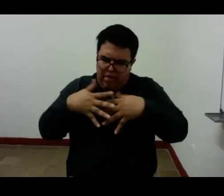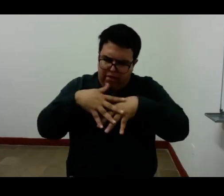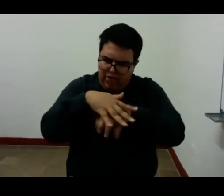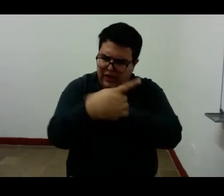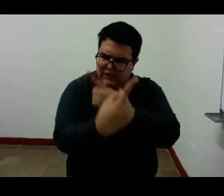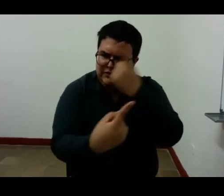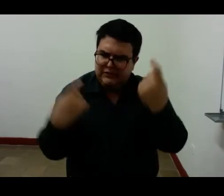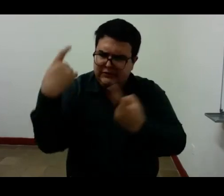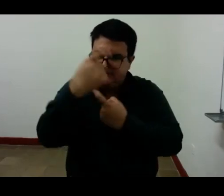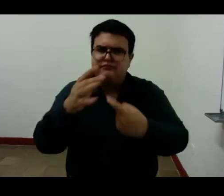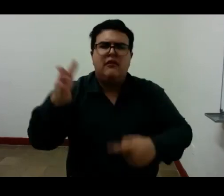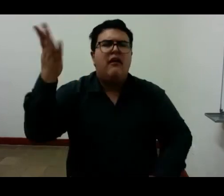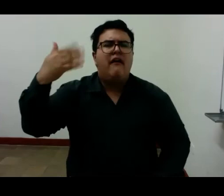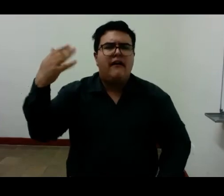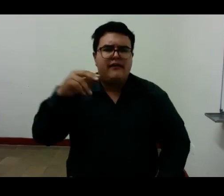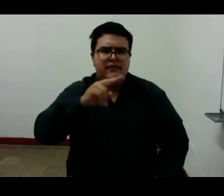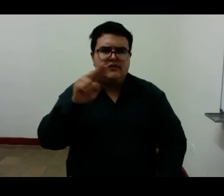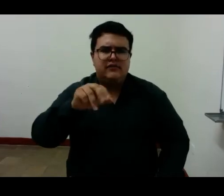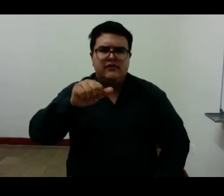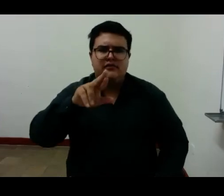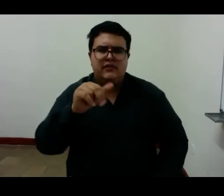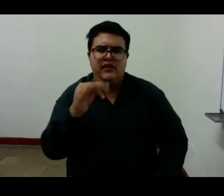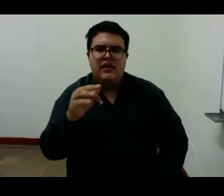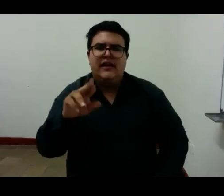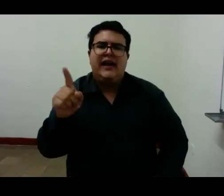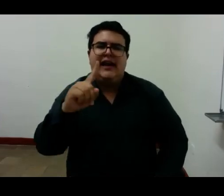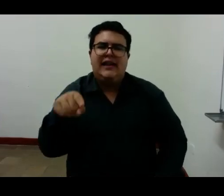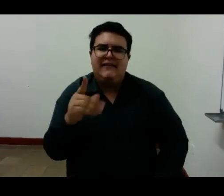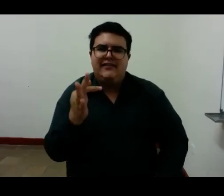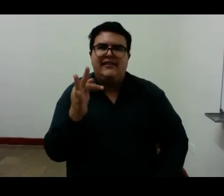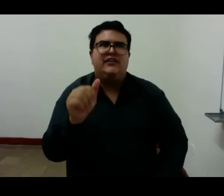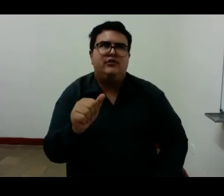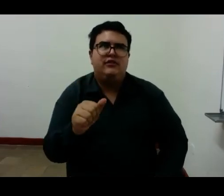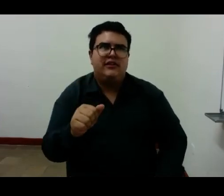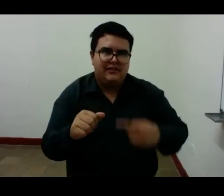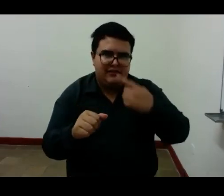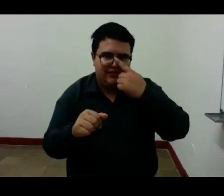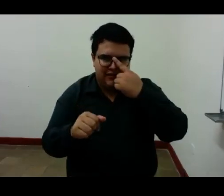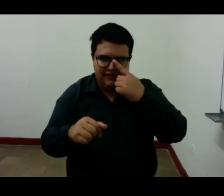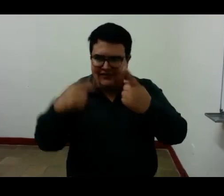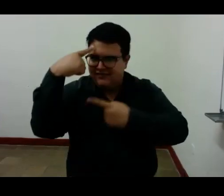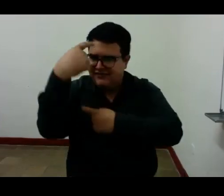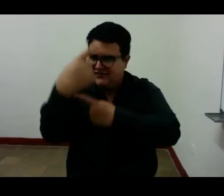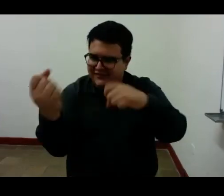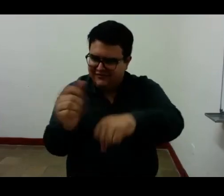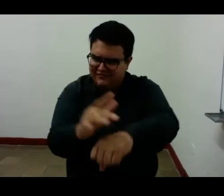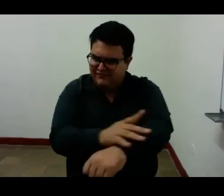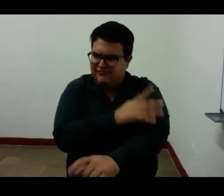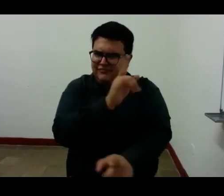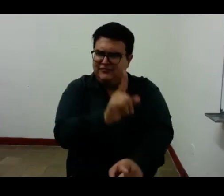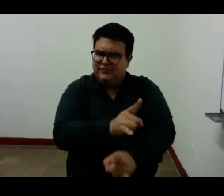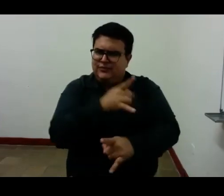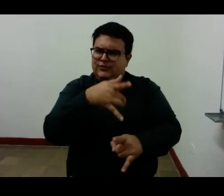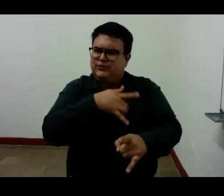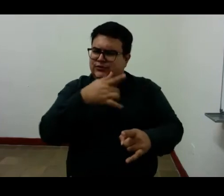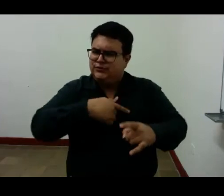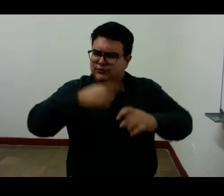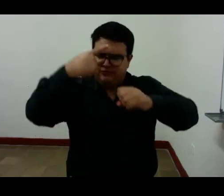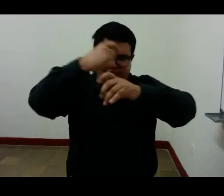Zaratustra y no Nietzsche que no es otra cosa que pluralidad de sentidos